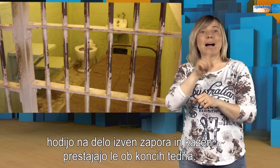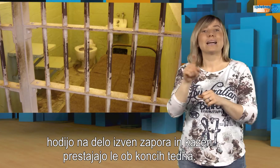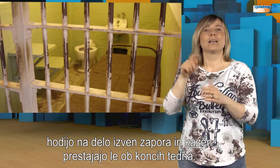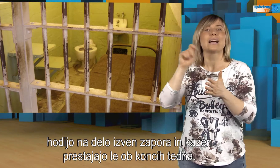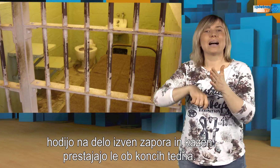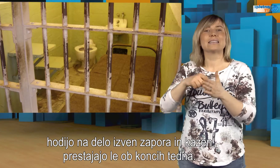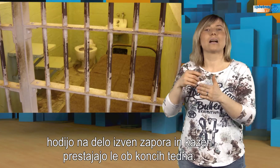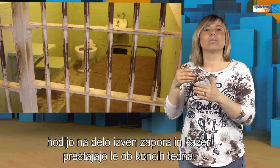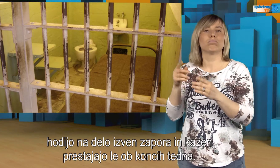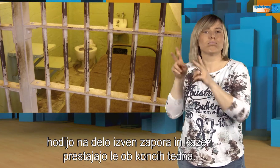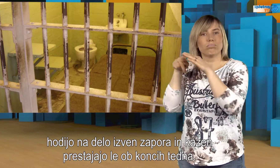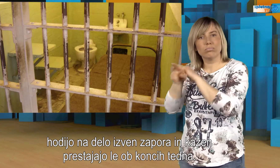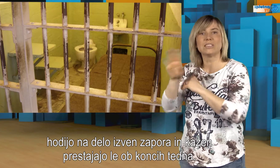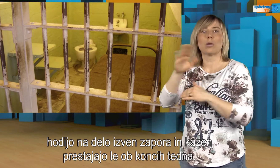prestajajo le ob koncih tedna.